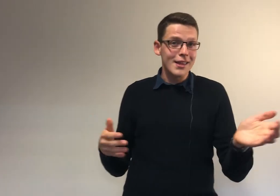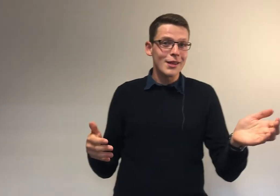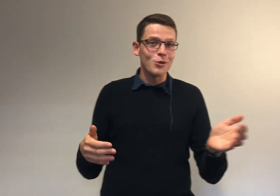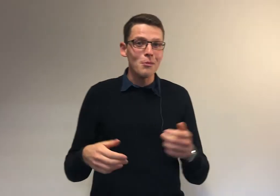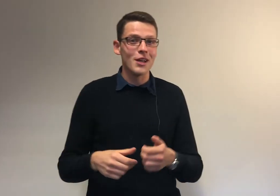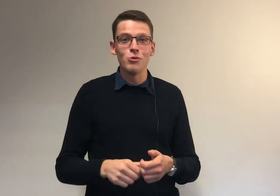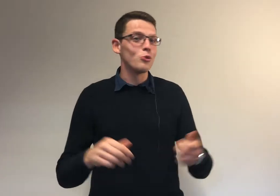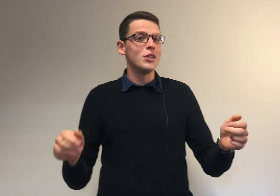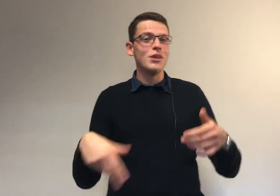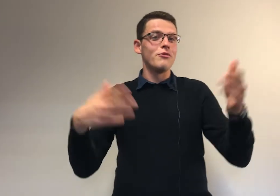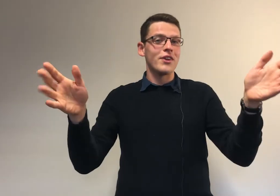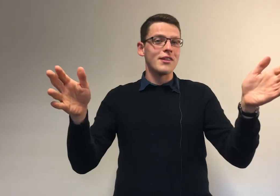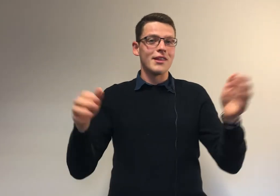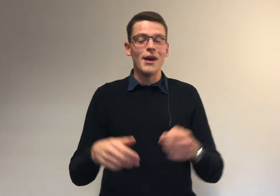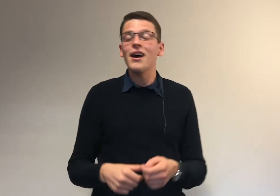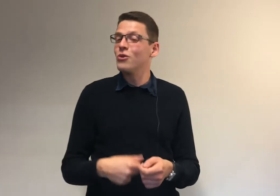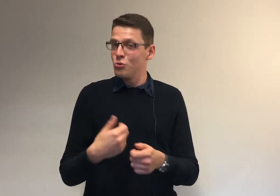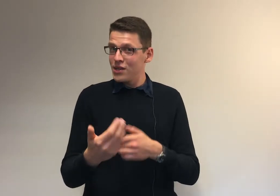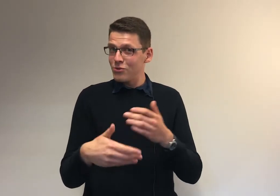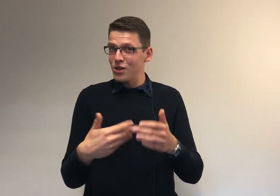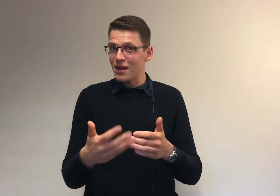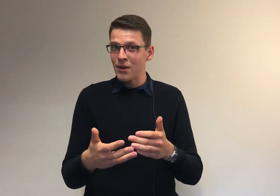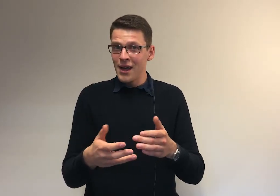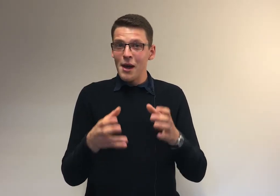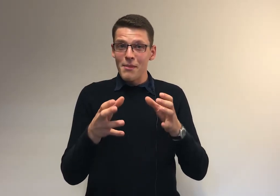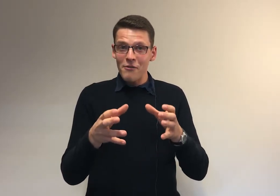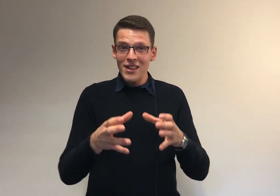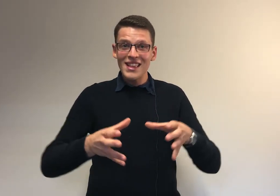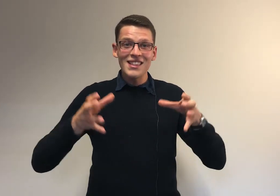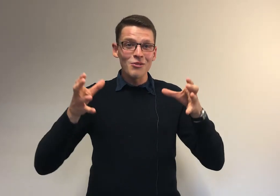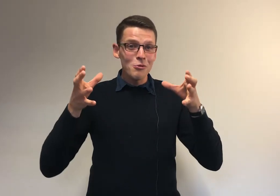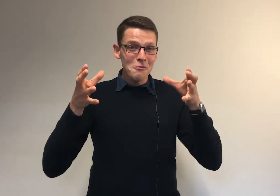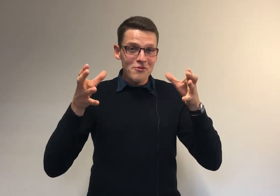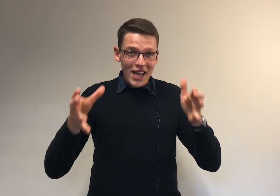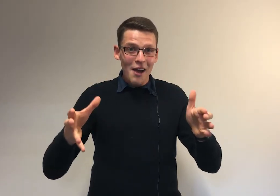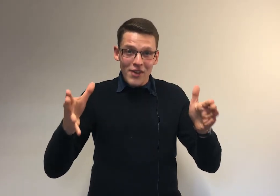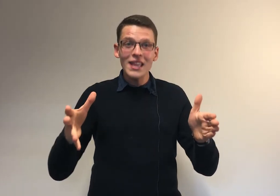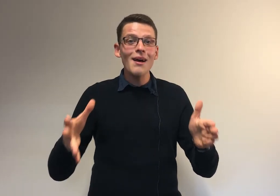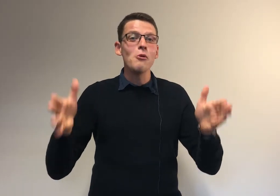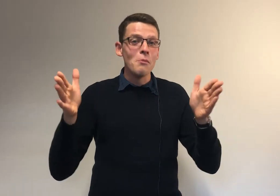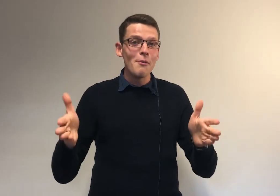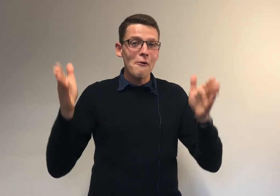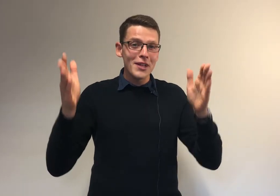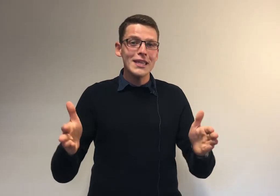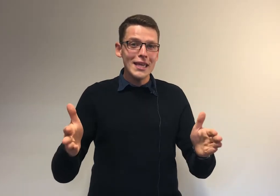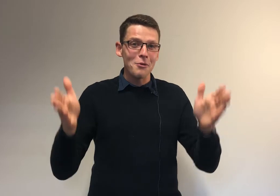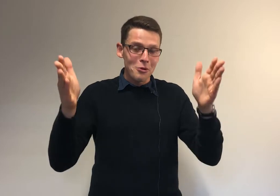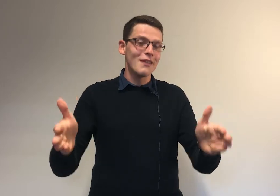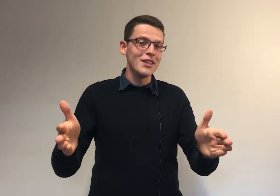'est assez étonnant, mais tout le monde dit, oui, il faut faire ses examens, et on oublie que c'est une étape. Mais en fait, c'est un véritable moment fatidique de ta vie d